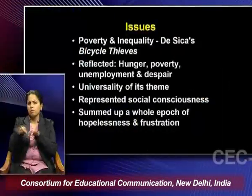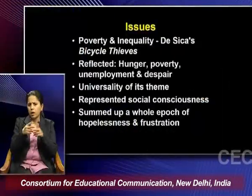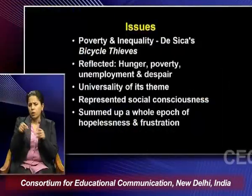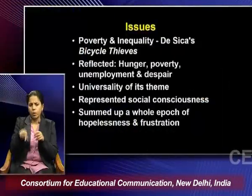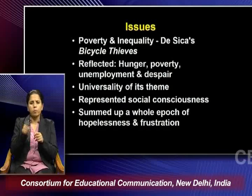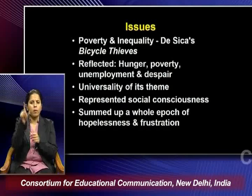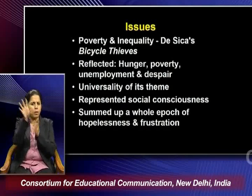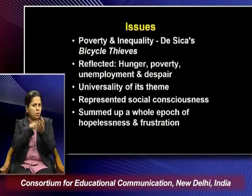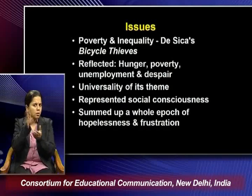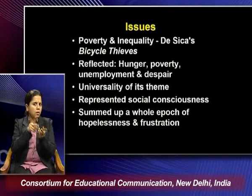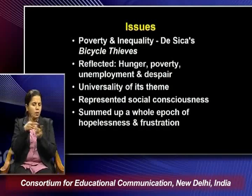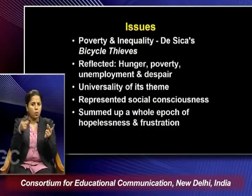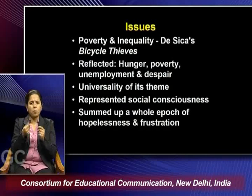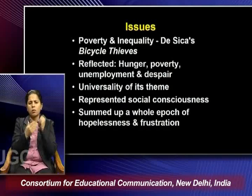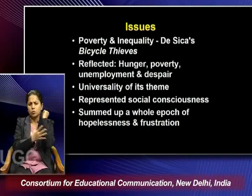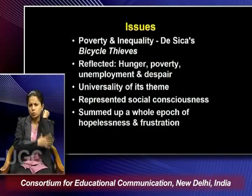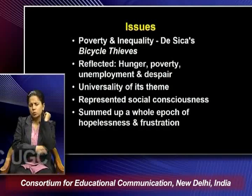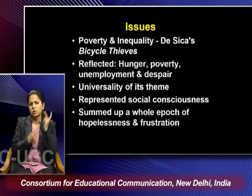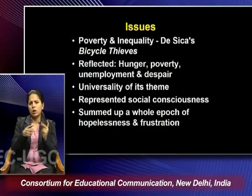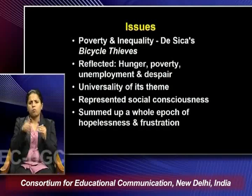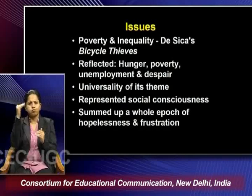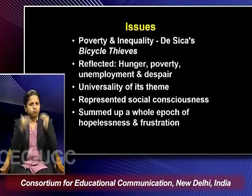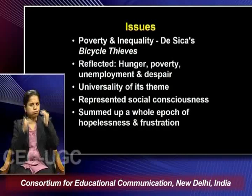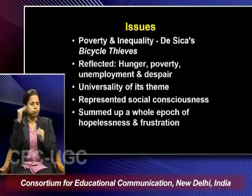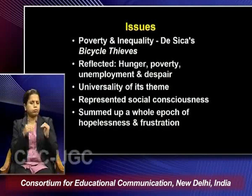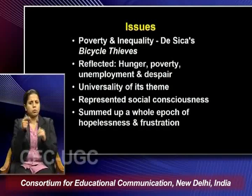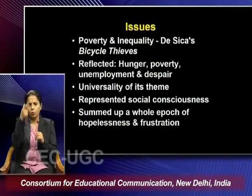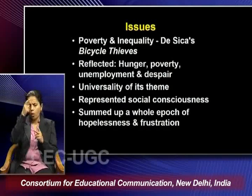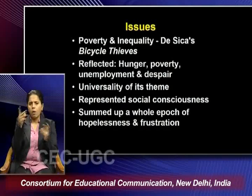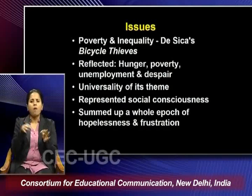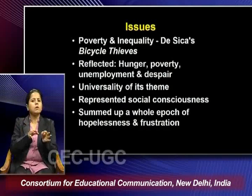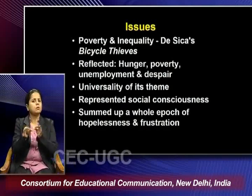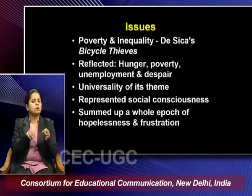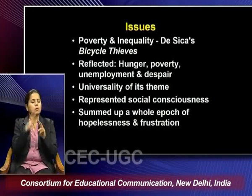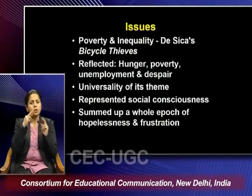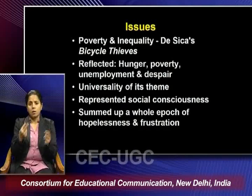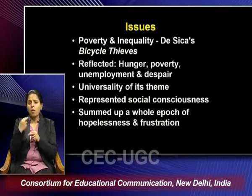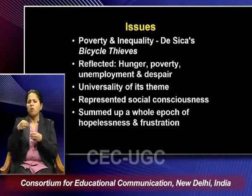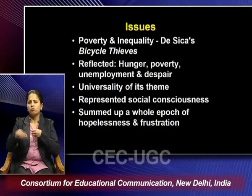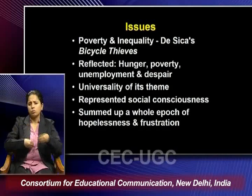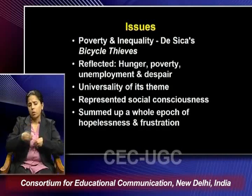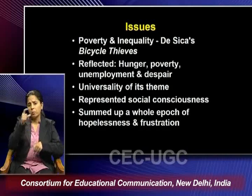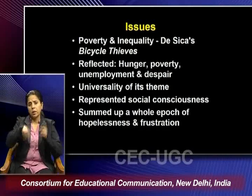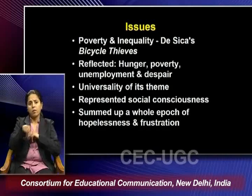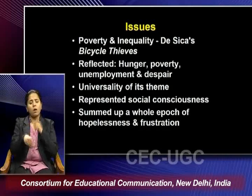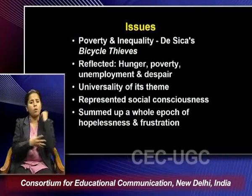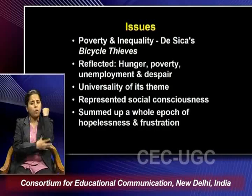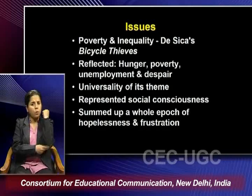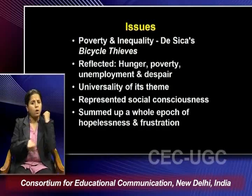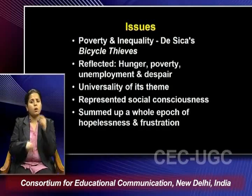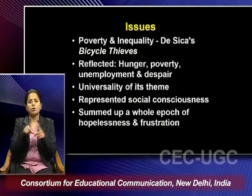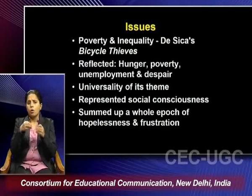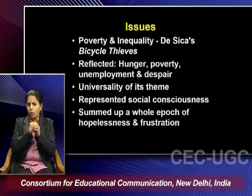talks about the issue of poverty and inequality and it also reflected the hunger, poverty, unemployment